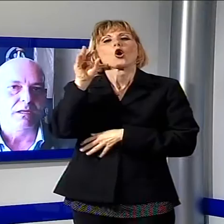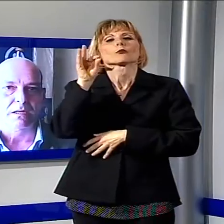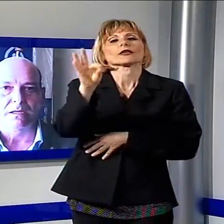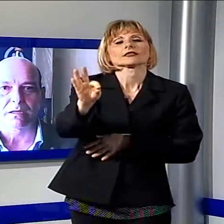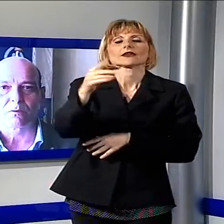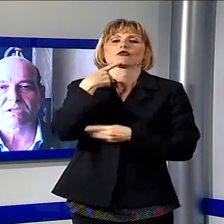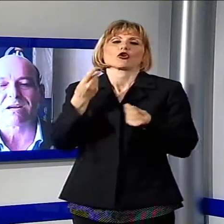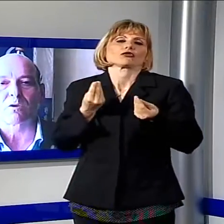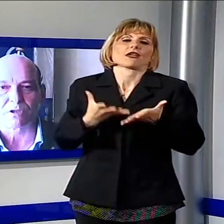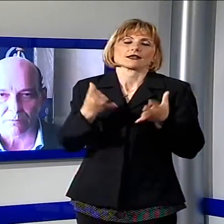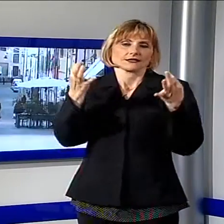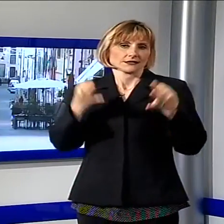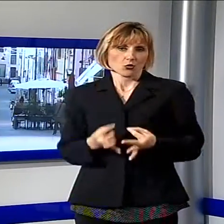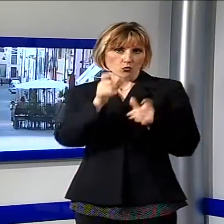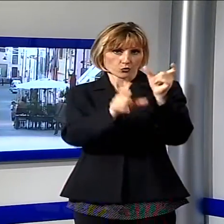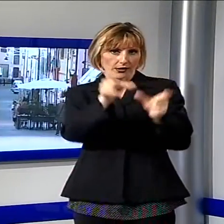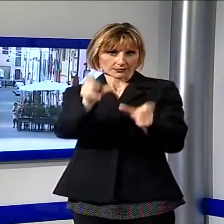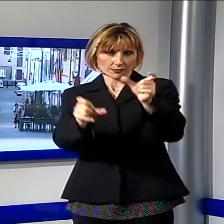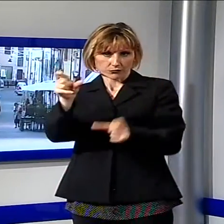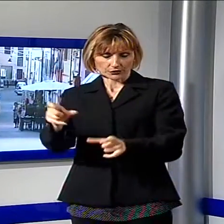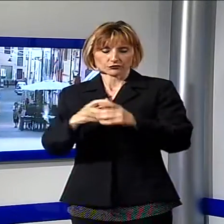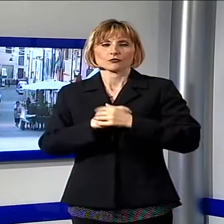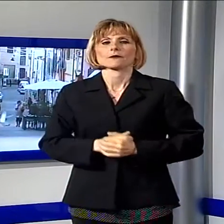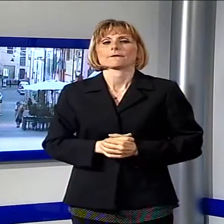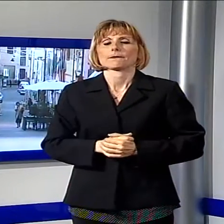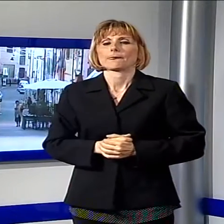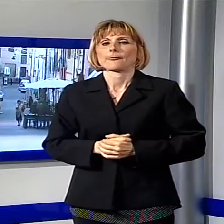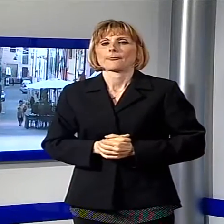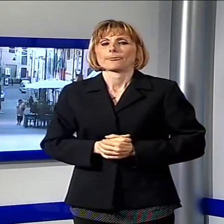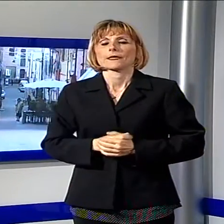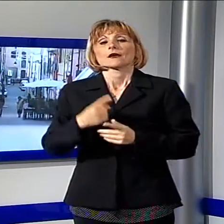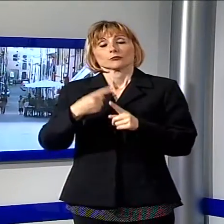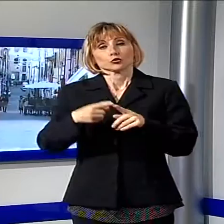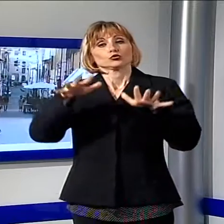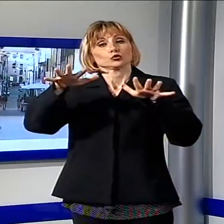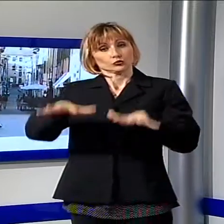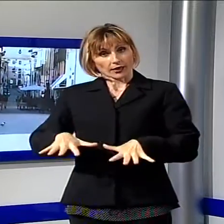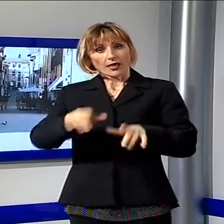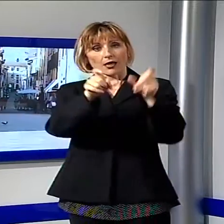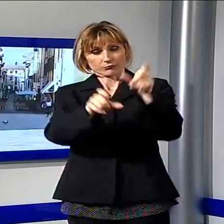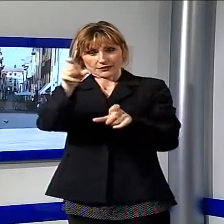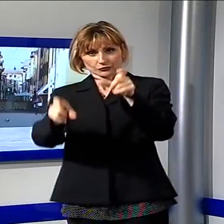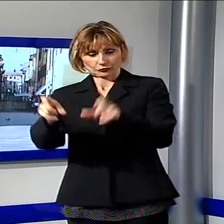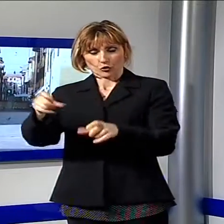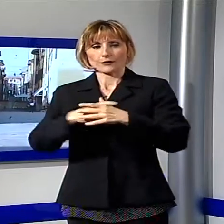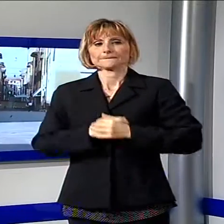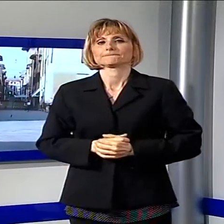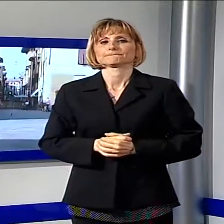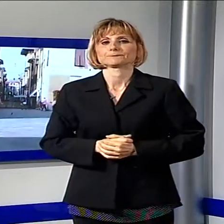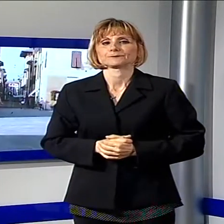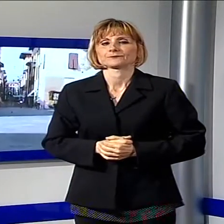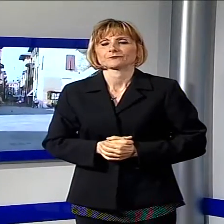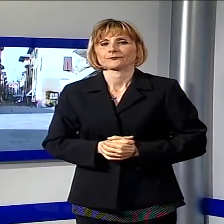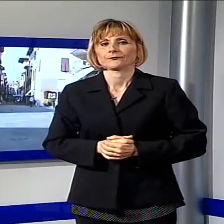dire. Questa è una conseguenza ovviamente, ma l'obiettivo è la tutela dei nostri concittadini all'interno della